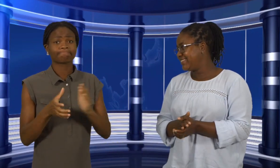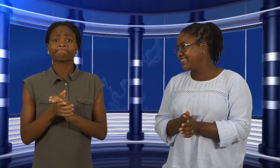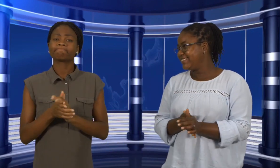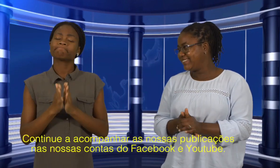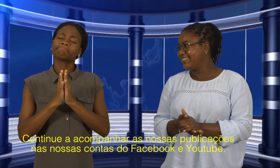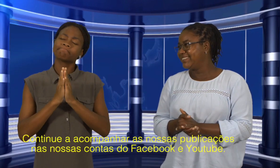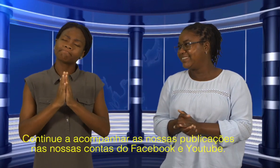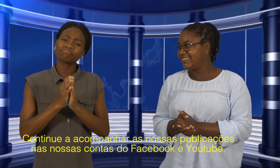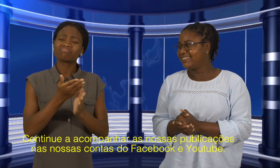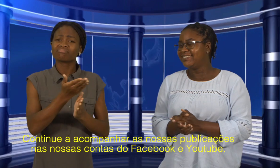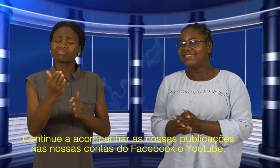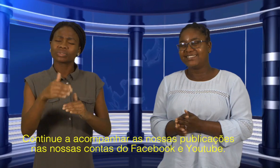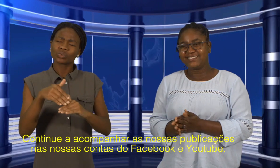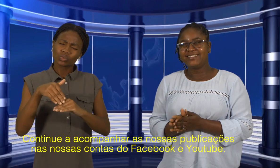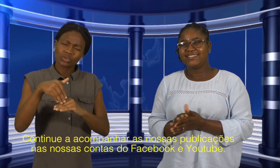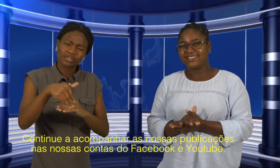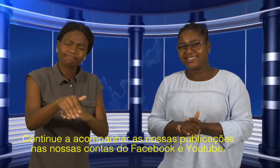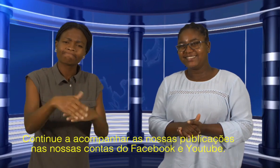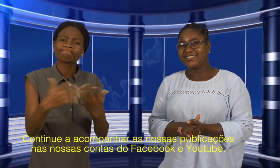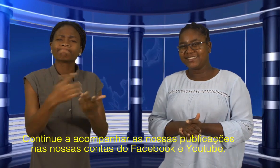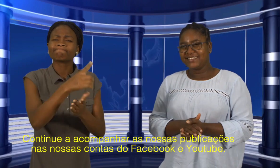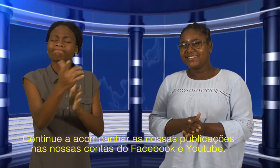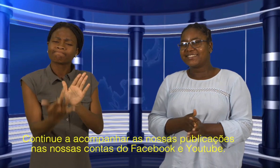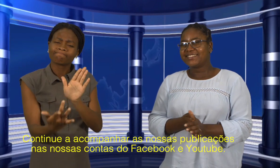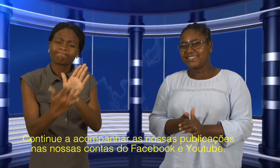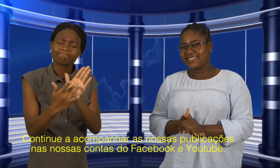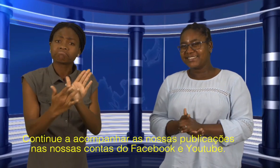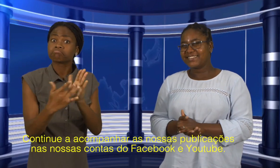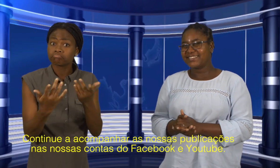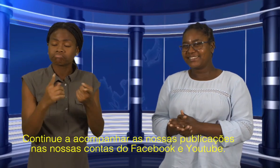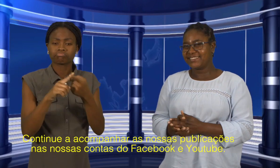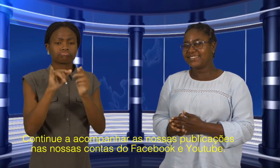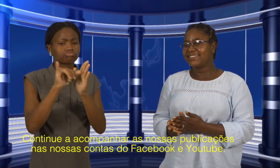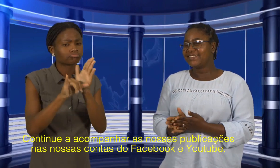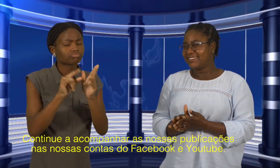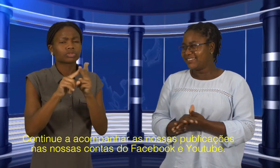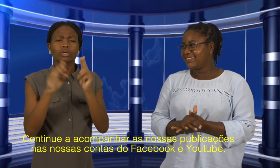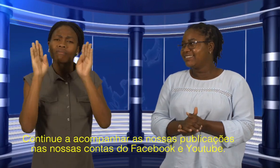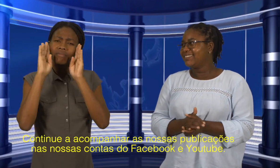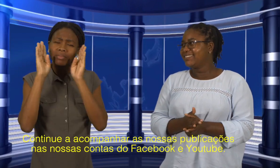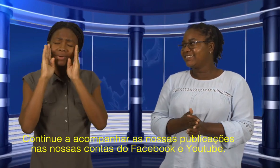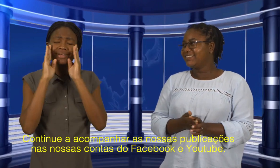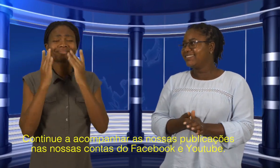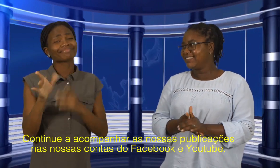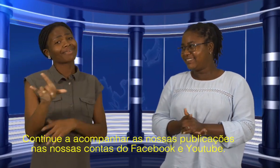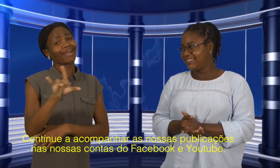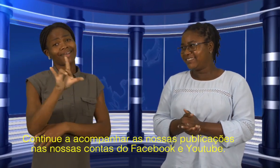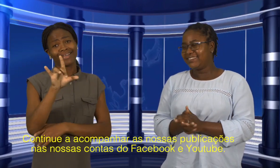Continue a acompanhar as nossas publicações nas nossas contas do Facebook e Youtube.